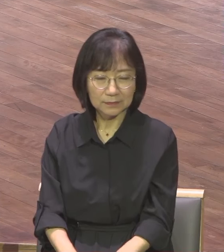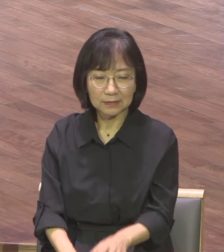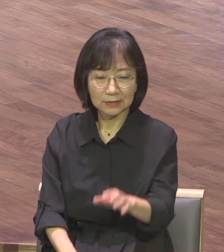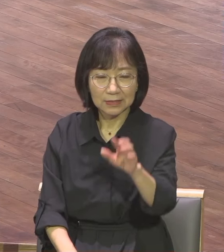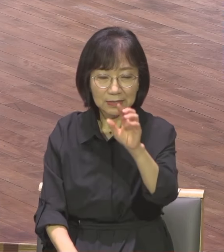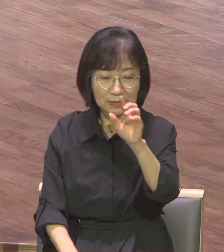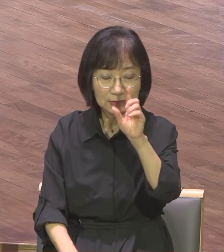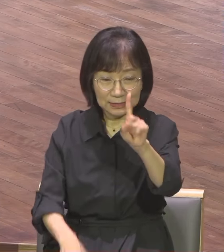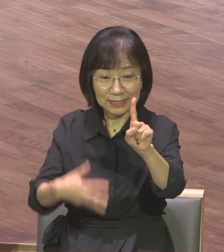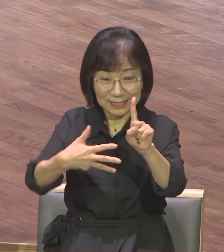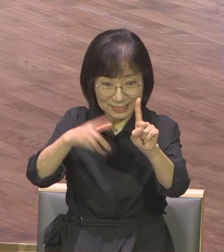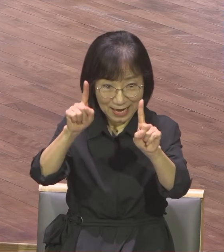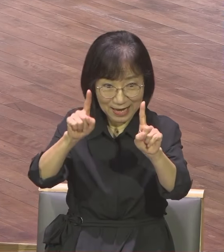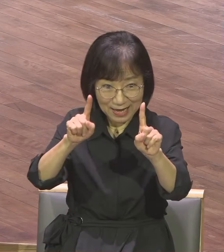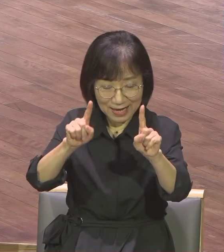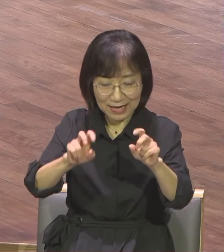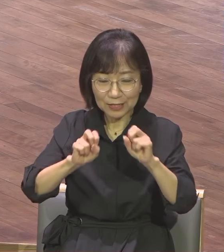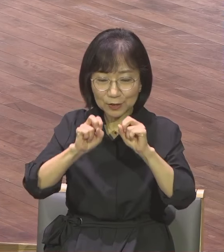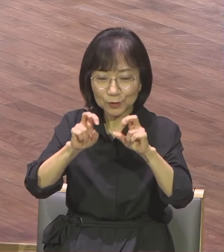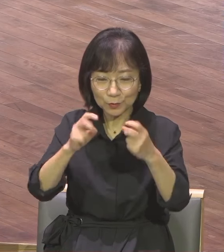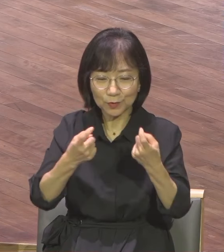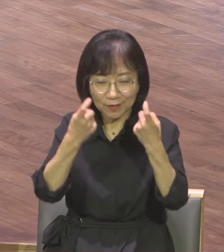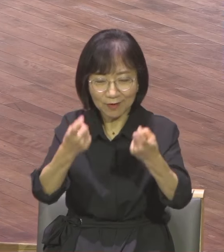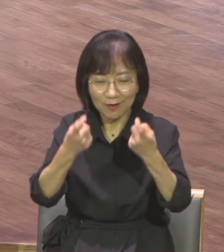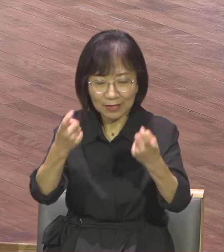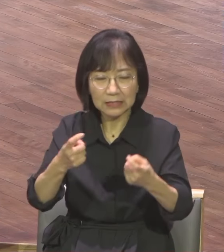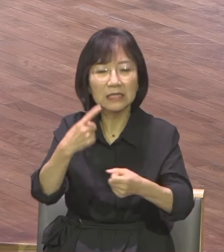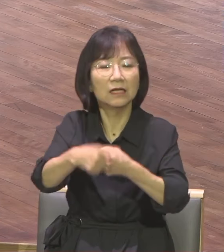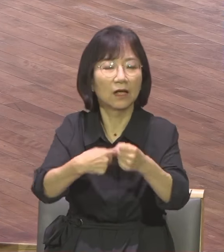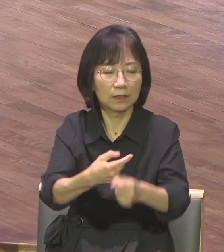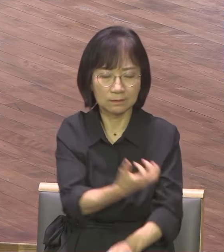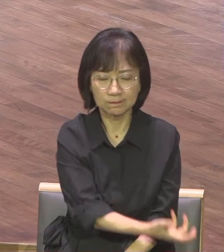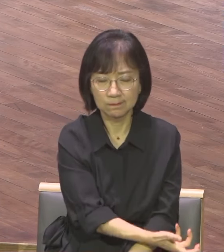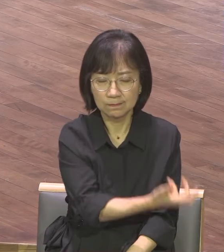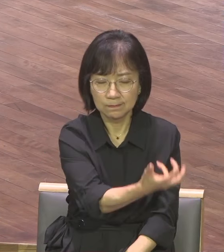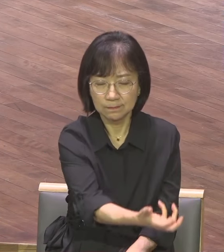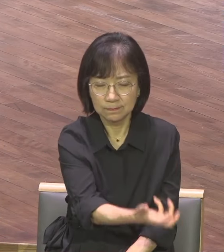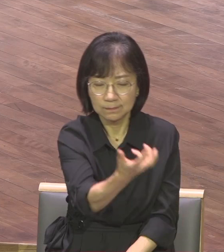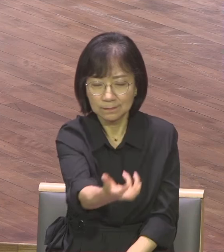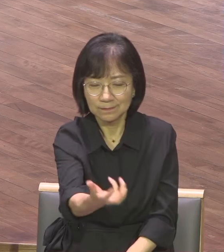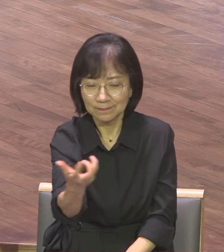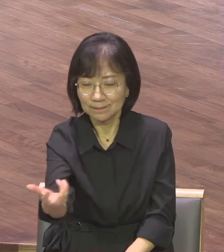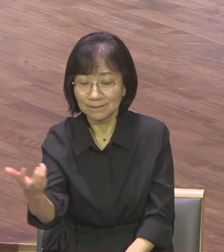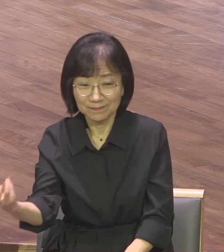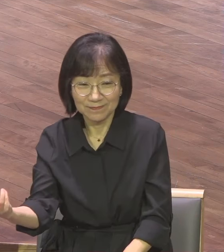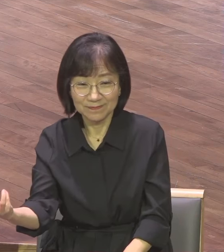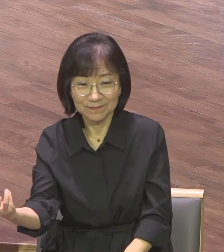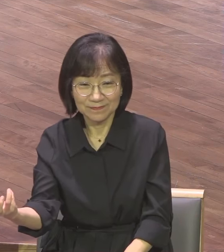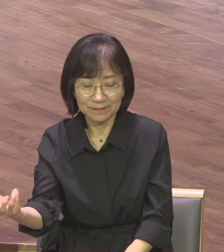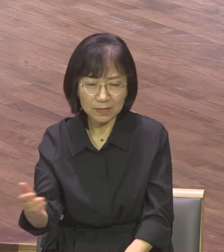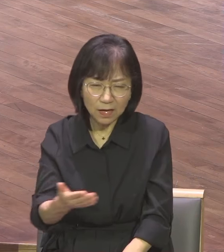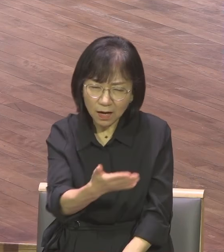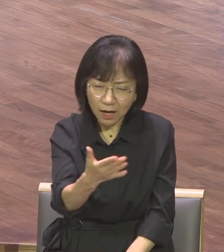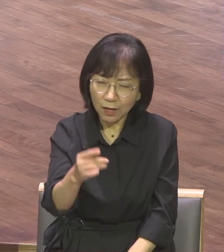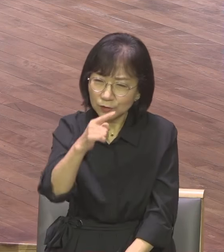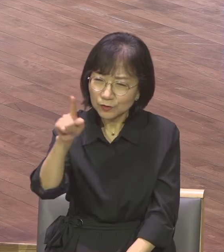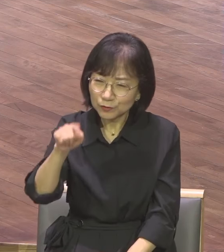2년 했어요 여러분 기억해 보십시오 단임 목사님이 몇 개월 전에 사도행전을 강의했습니다 사도행전